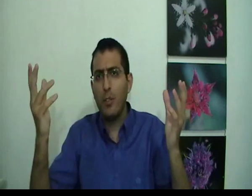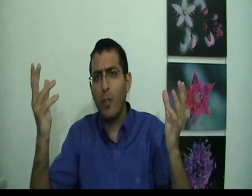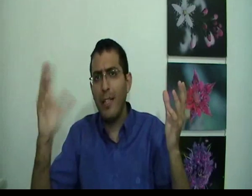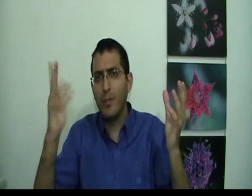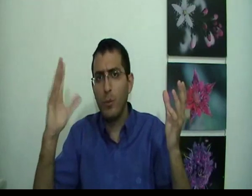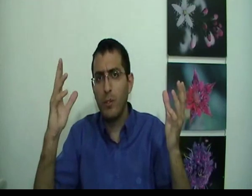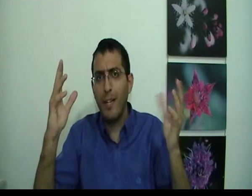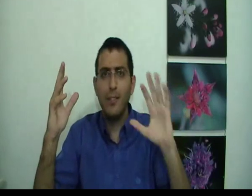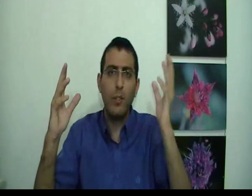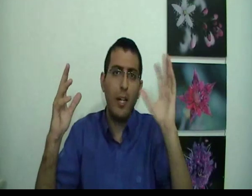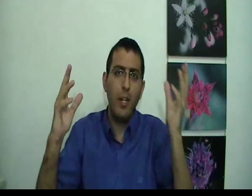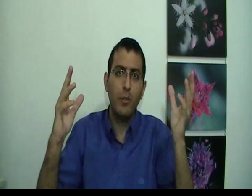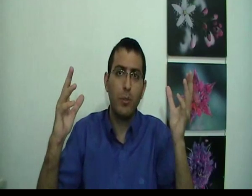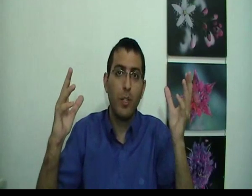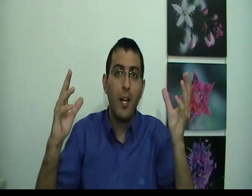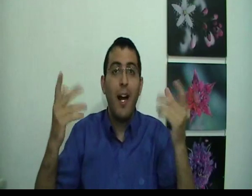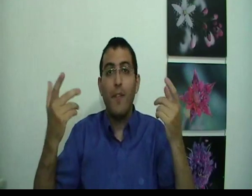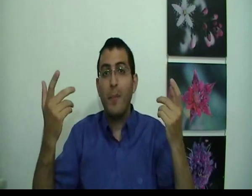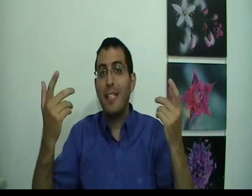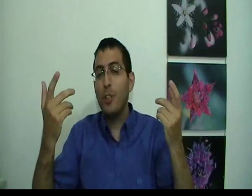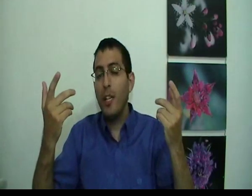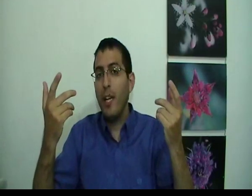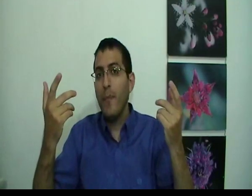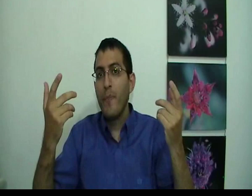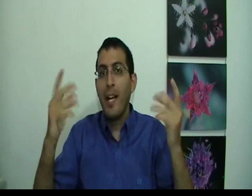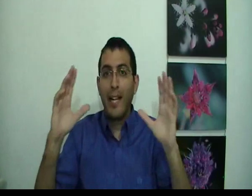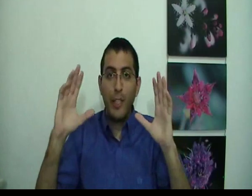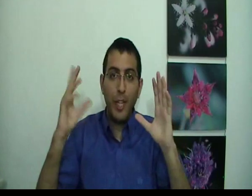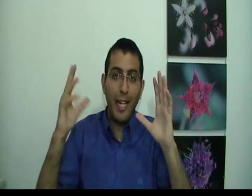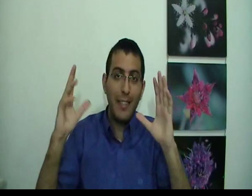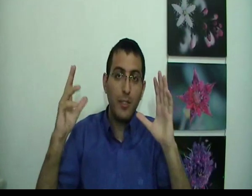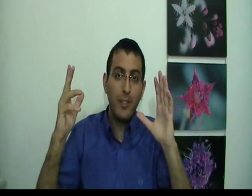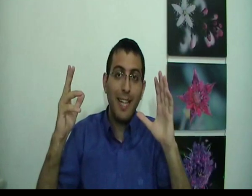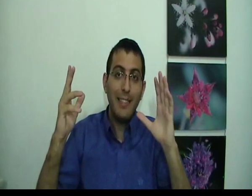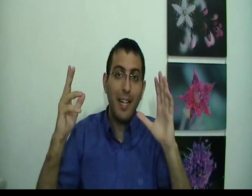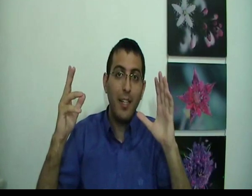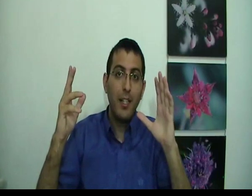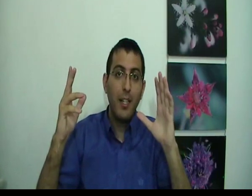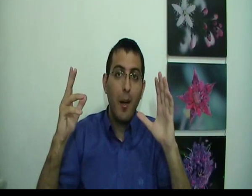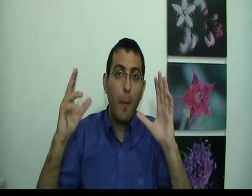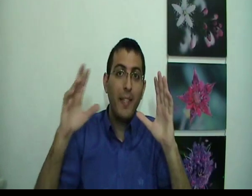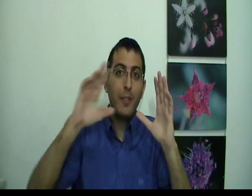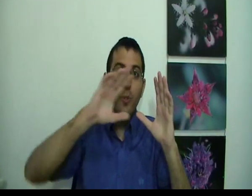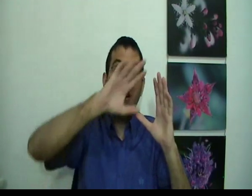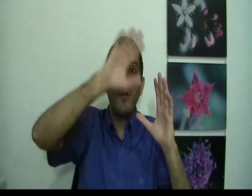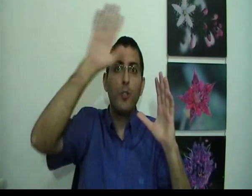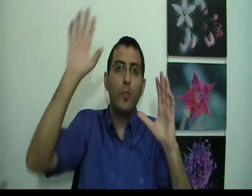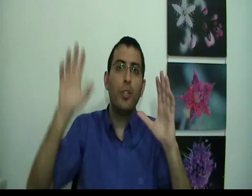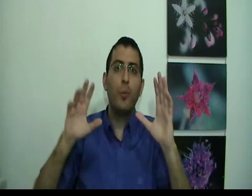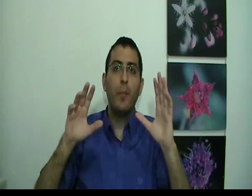יכולה לזוז ועד הזאת יכולה לא לזוז אבל מצד שני כאשר היד הזאת זאזה במציאות שלנו יש עוד שינויים